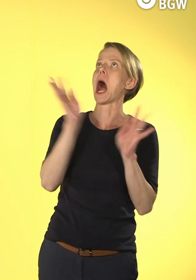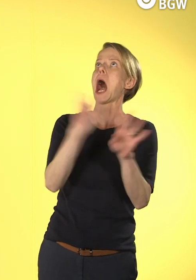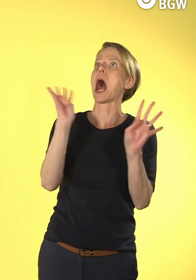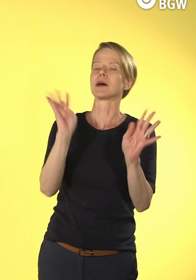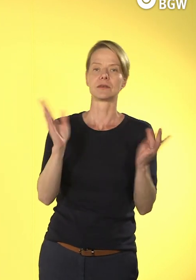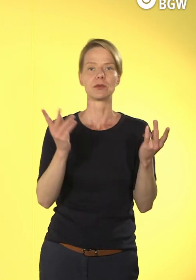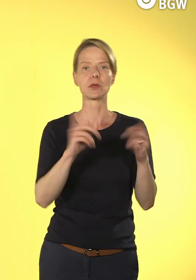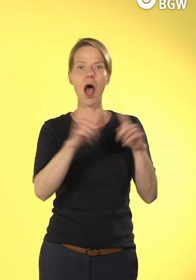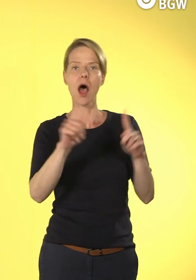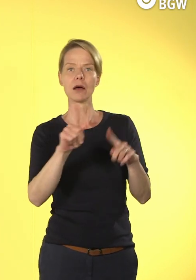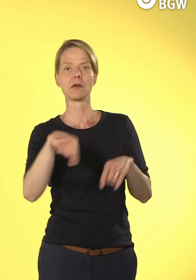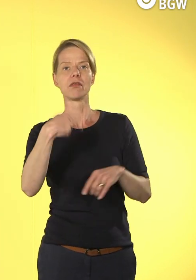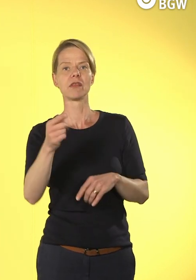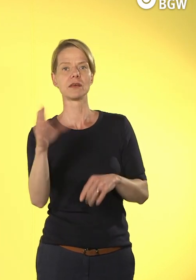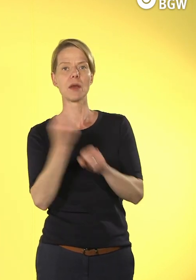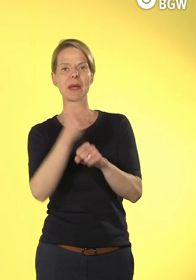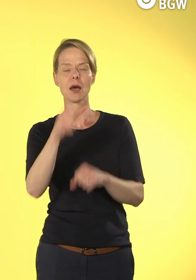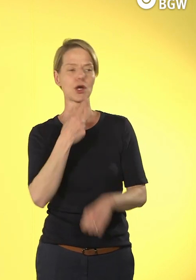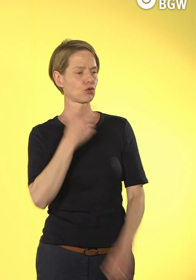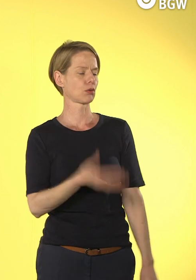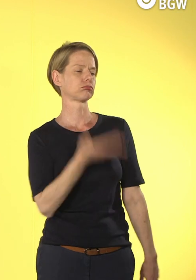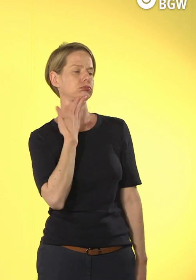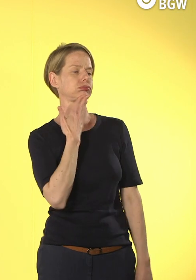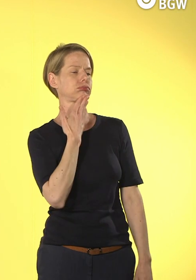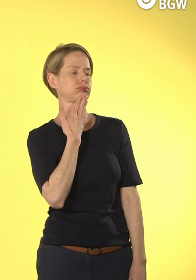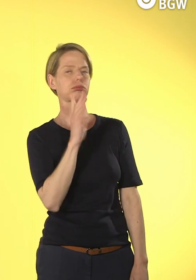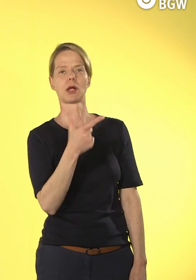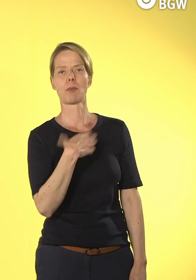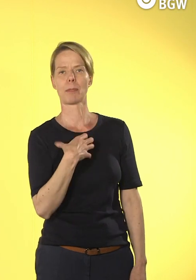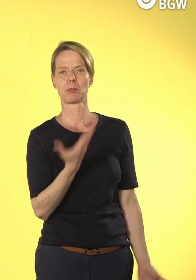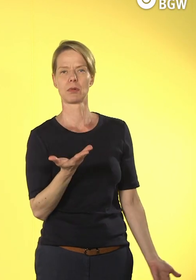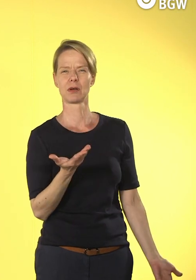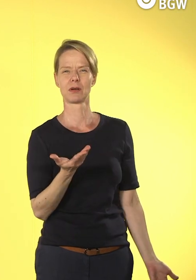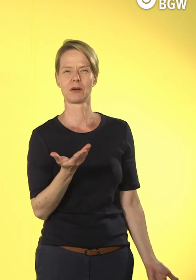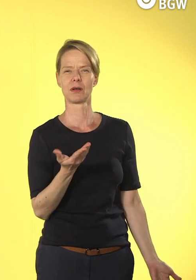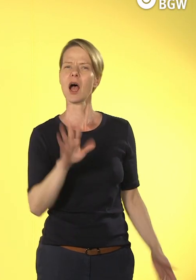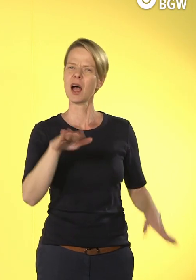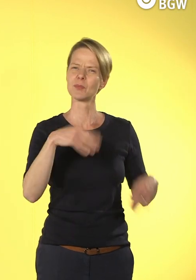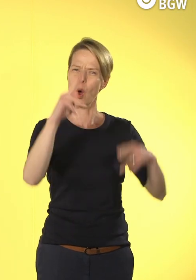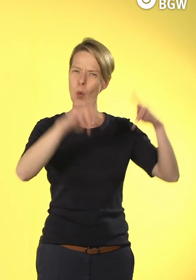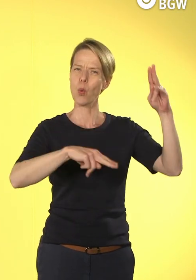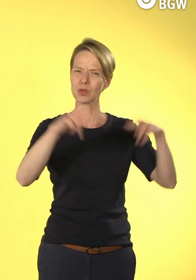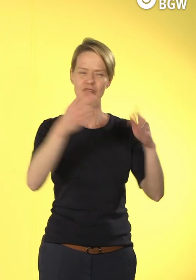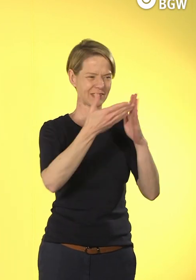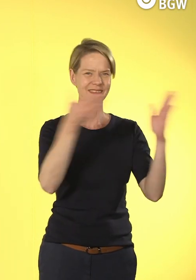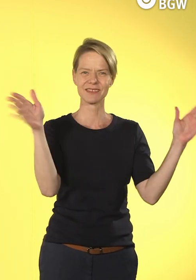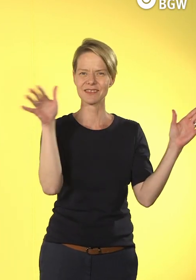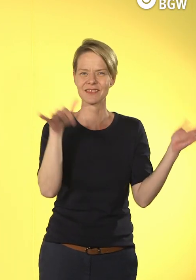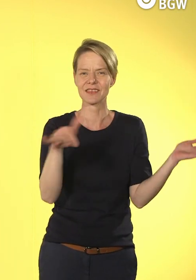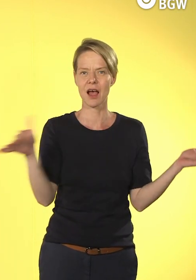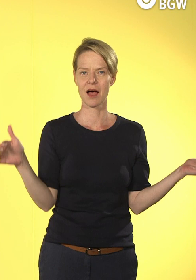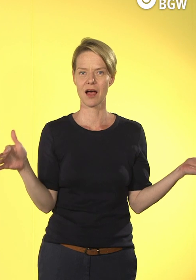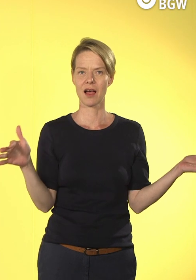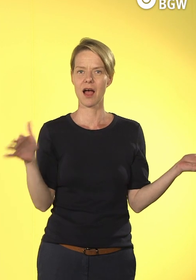Zoom, Webex ist alles kein Problem für mich, mache ich alles mit Links. Also ich sage mal, man muss ja auch die Leute tatsächlich an der